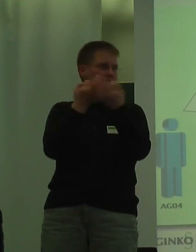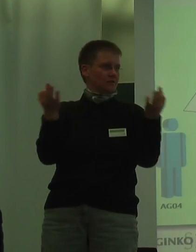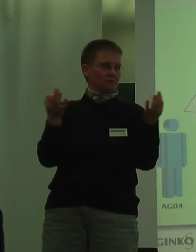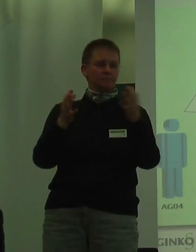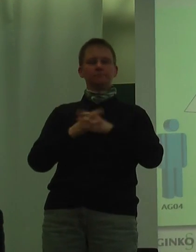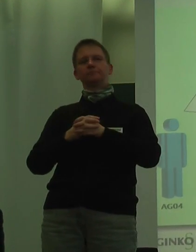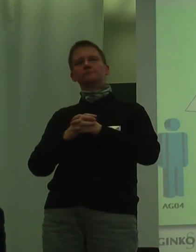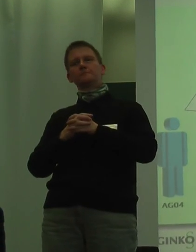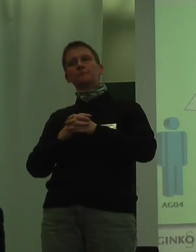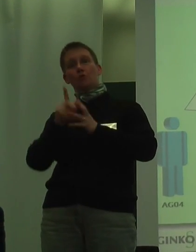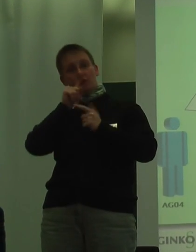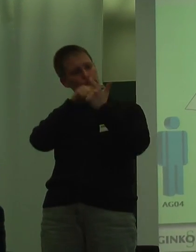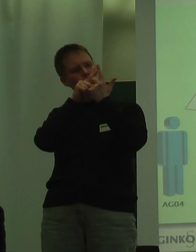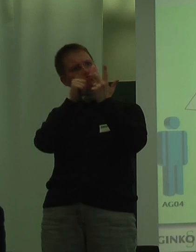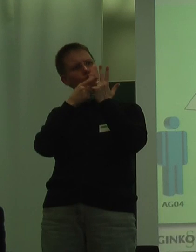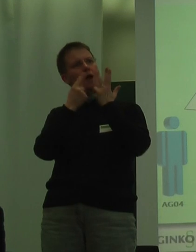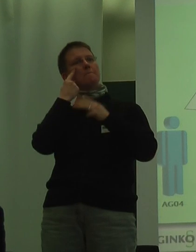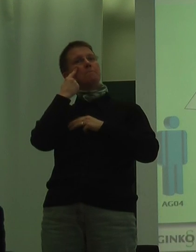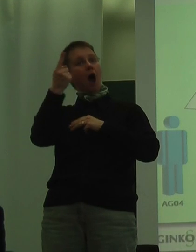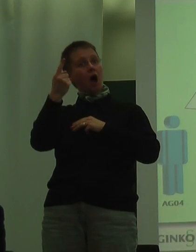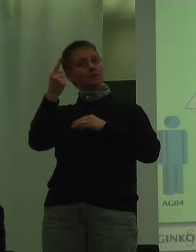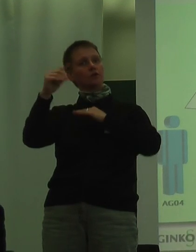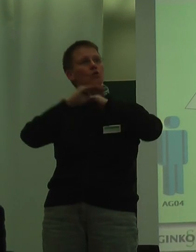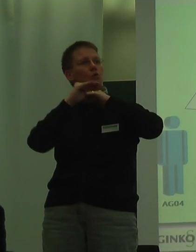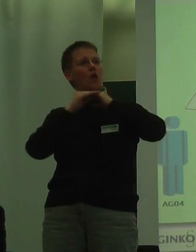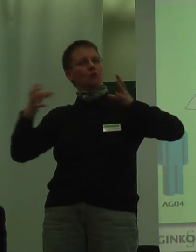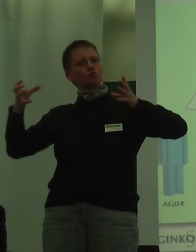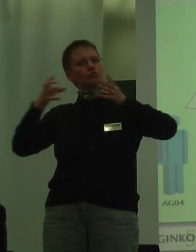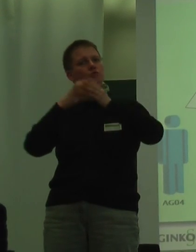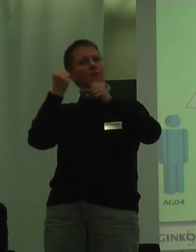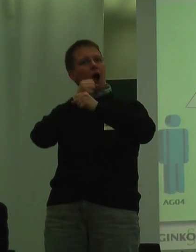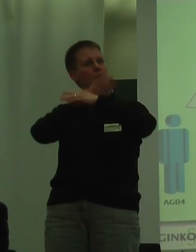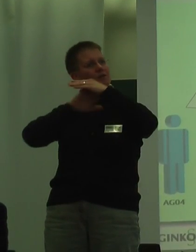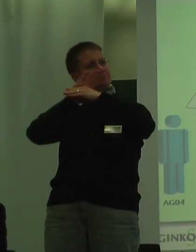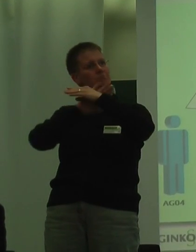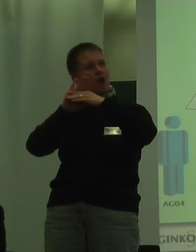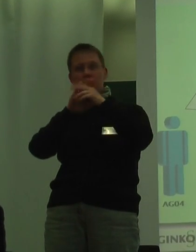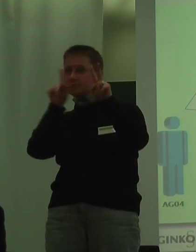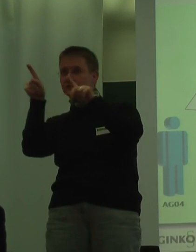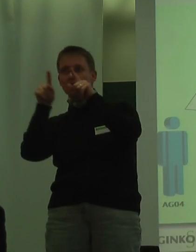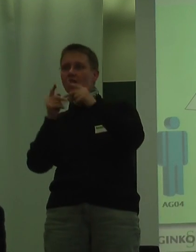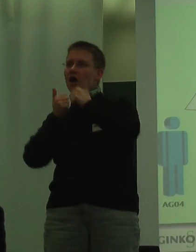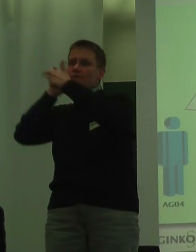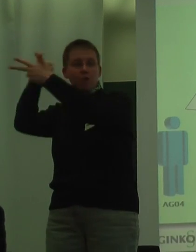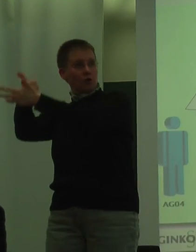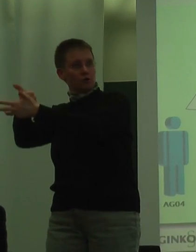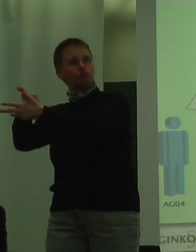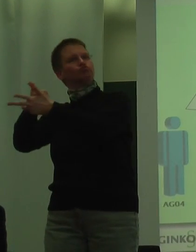Und wenn man das beachtet, dass man also mit den Mitarbeitern zusammen einen Arbeitsplatz gestaltet und darauf eingeht, dann kriegt man das in der Regel hin.